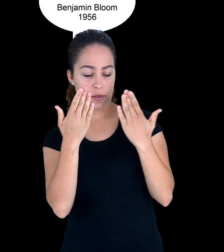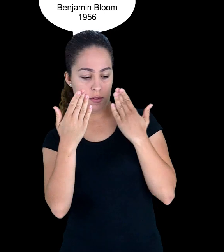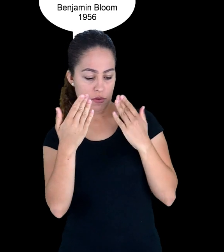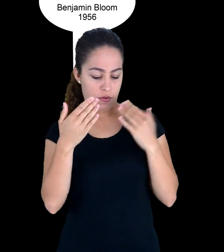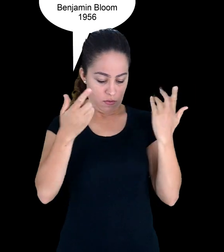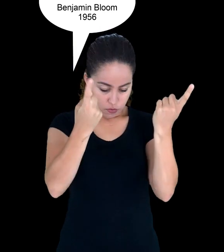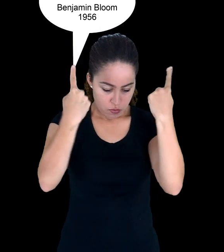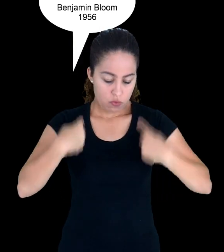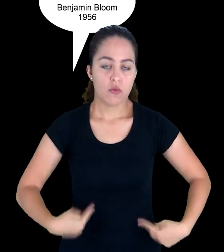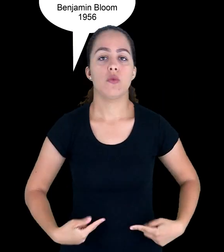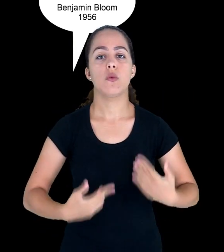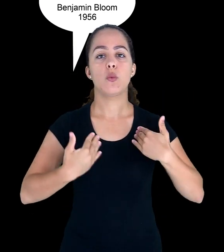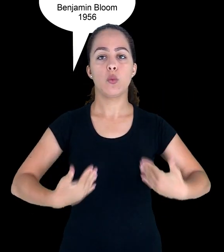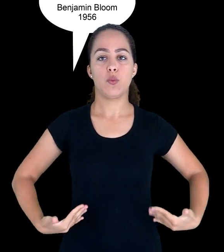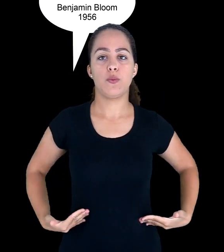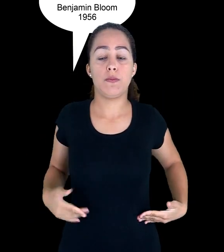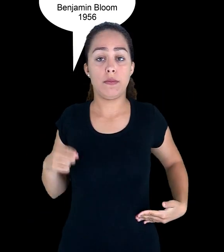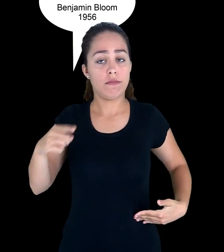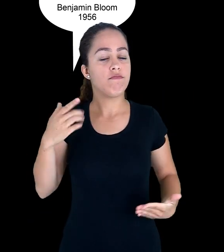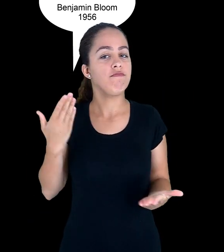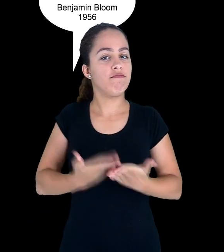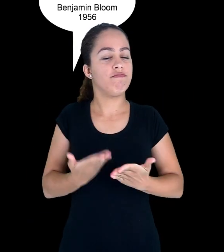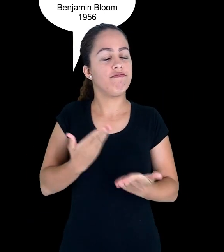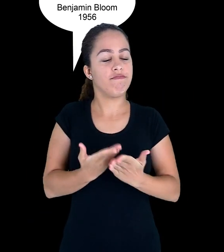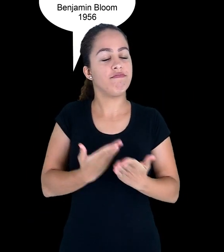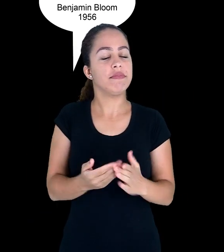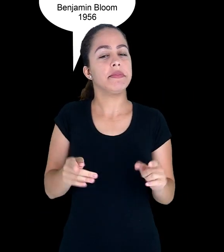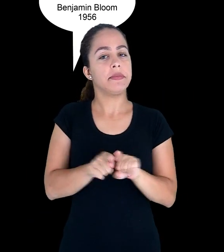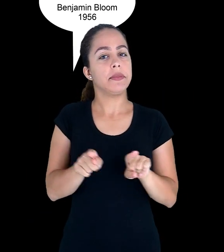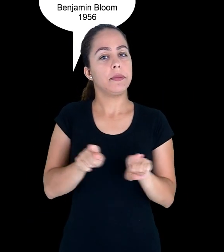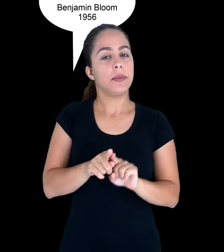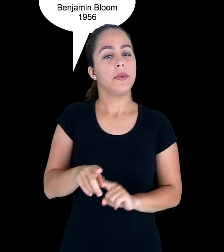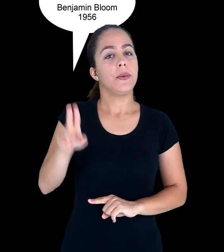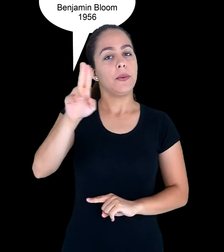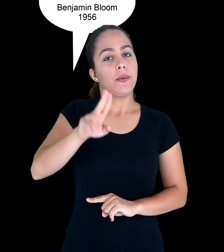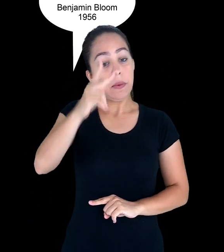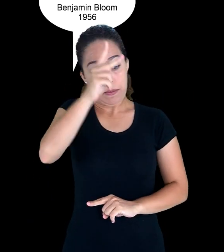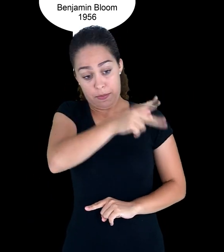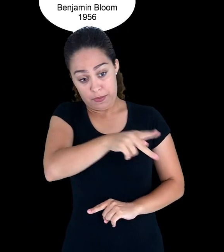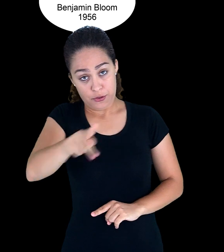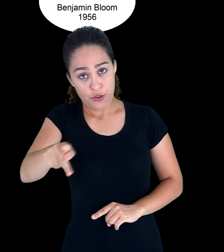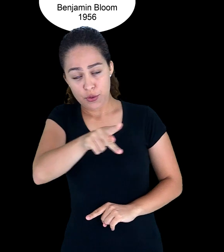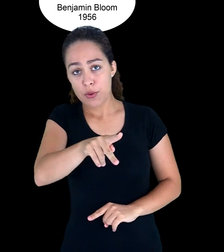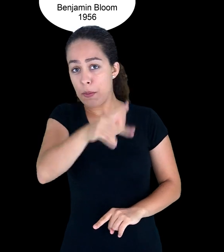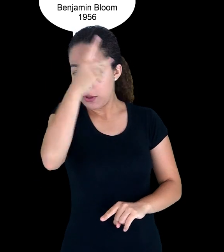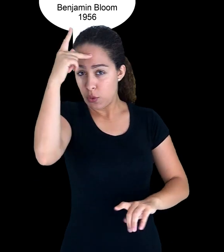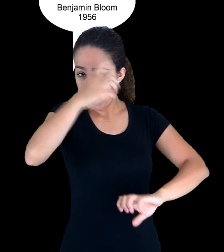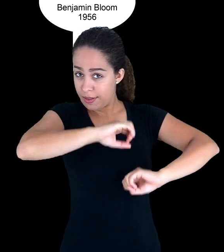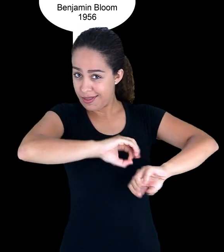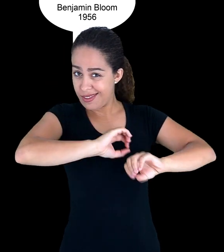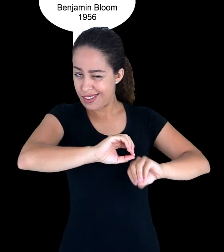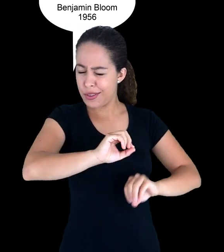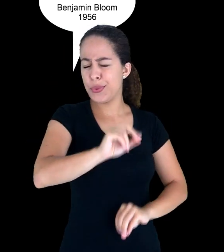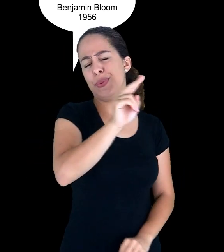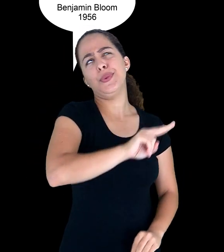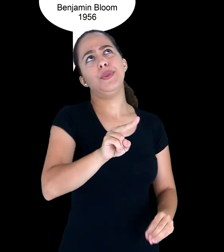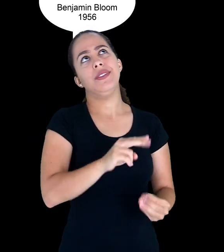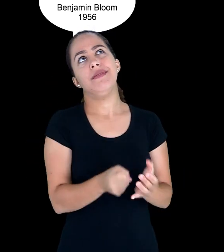Bloom, que até hoje é estudada, utilizada por muitos educadores em diversas metodologias. O que a